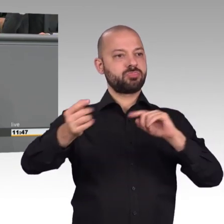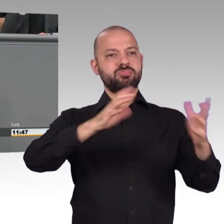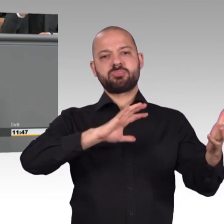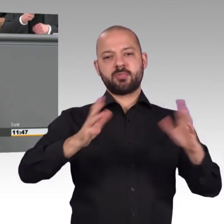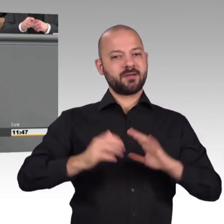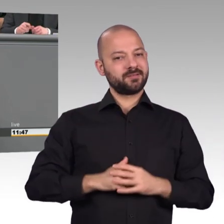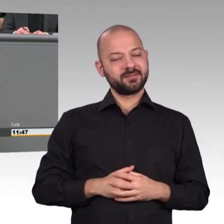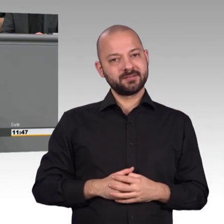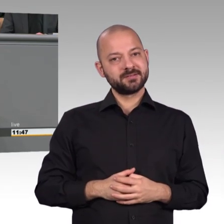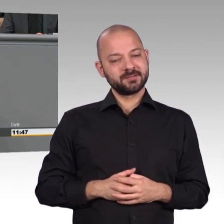ablehnen.